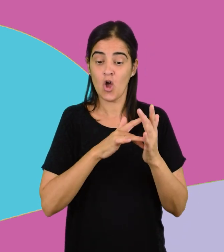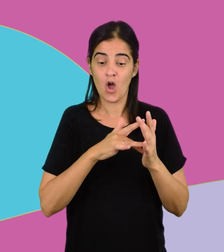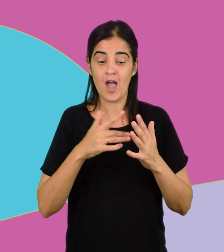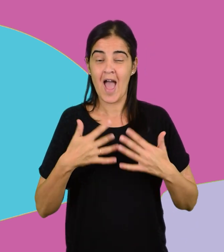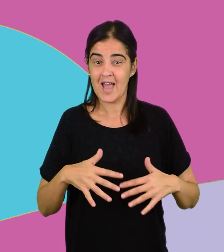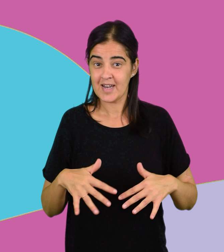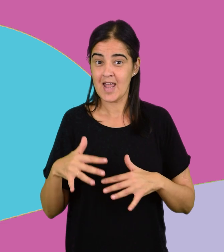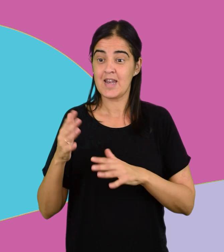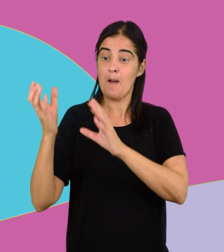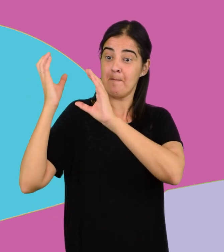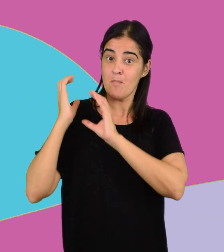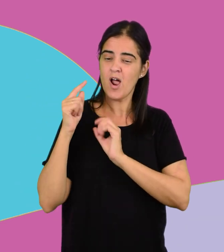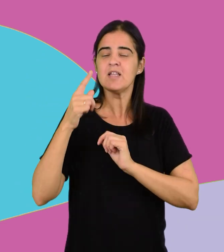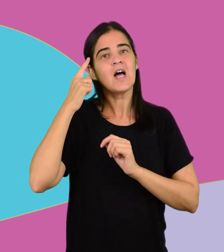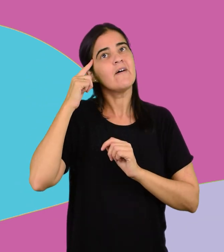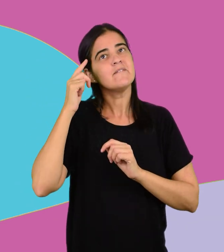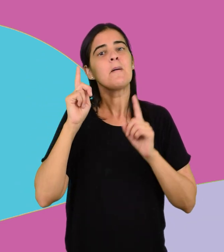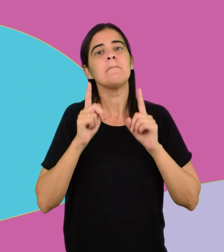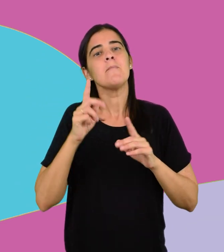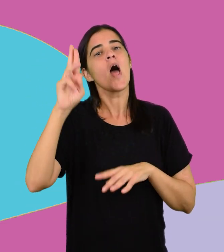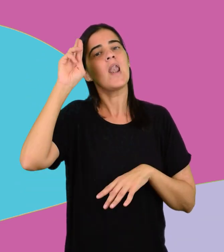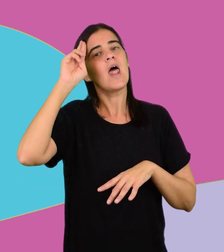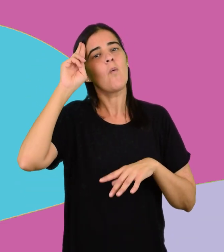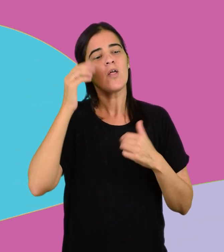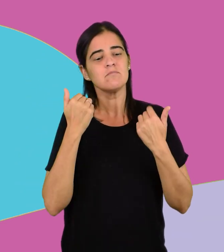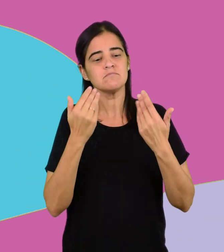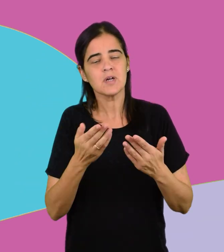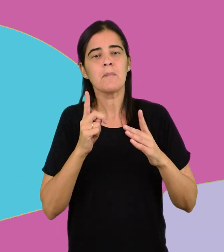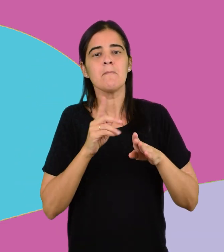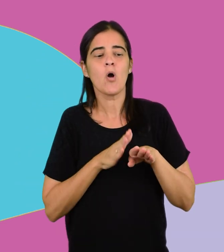Lucho Maurente por las costas de Rocha. ¡Gracias!